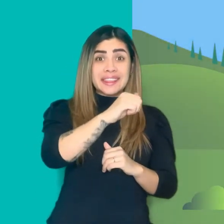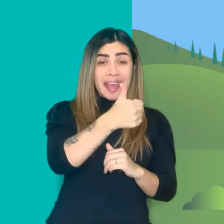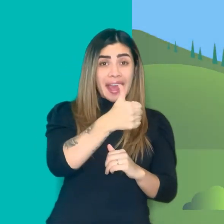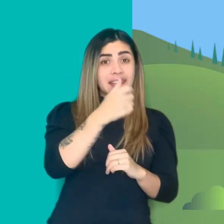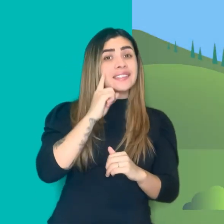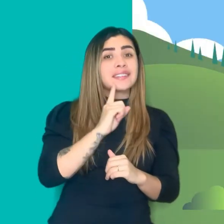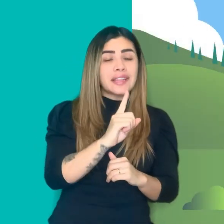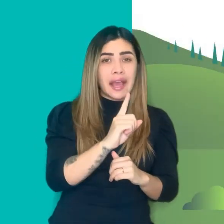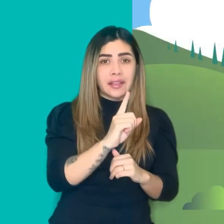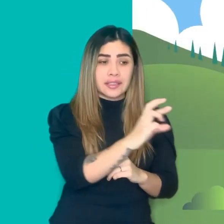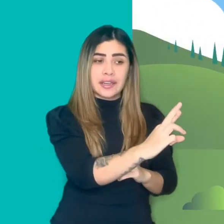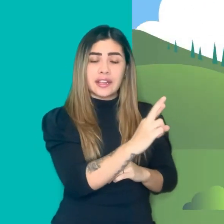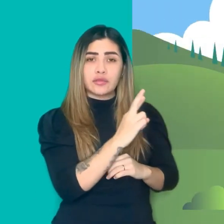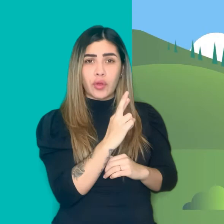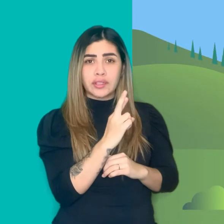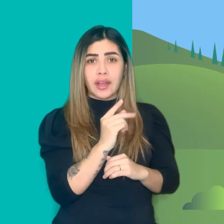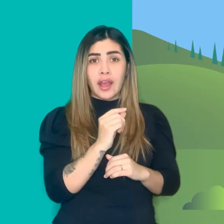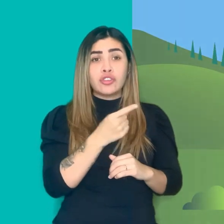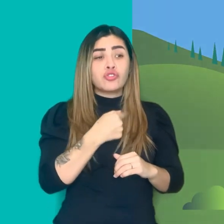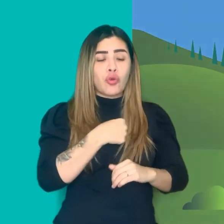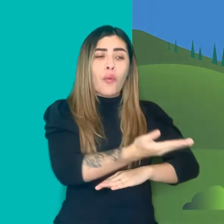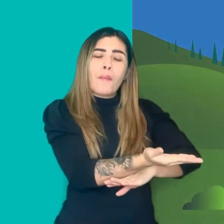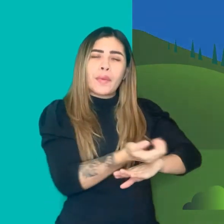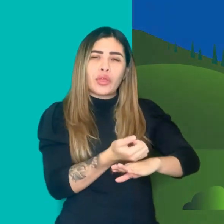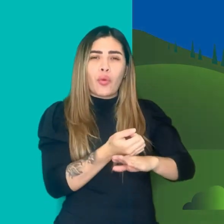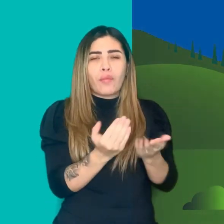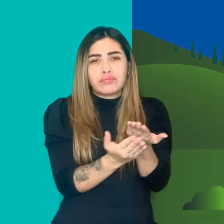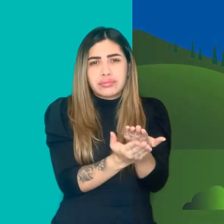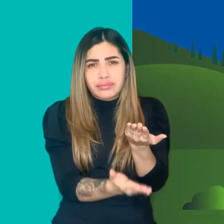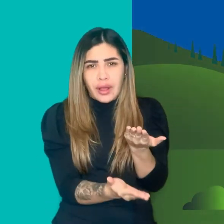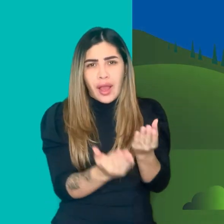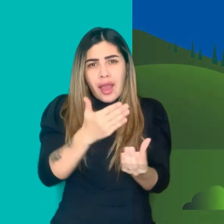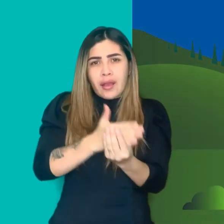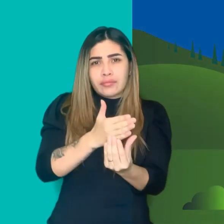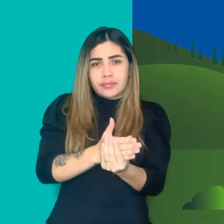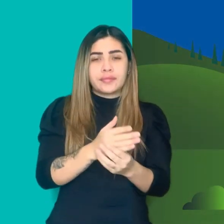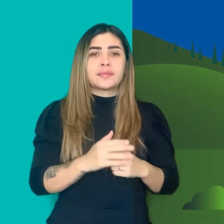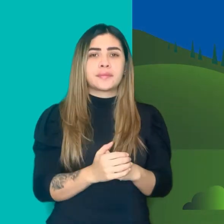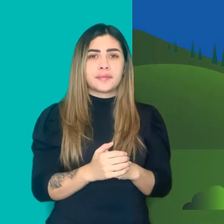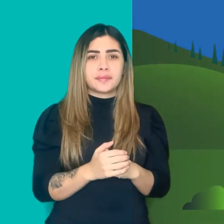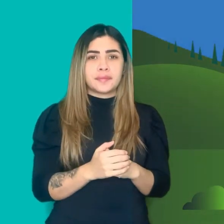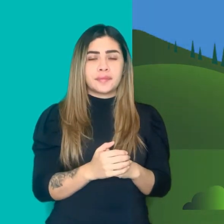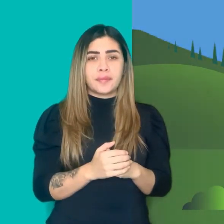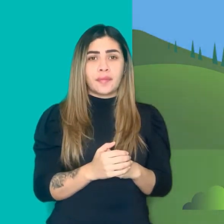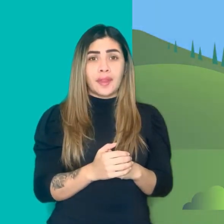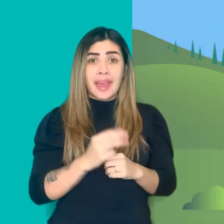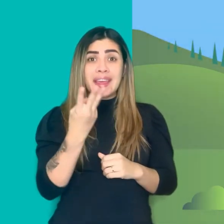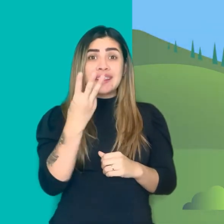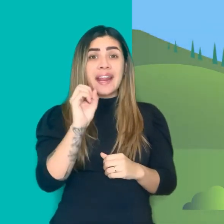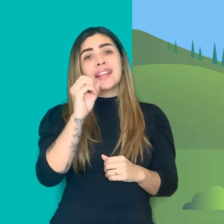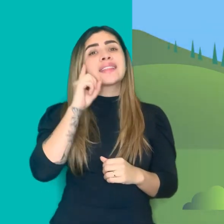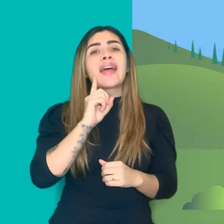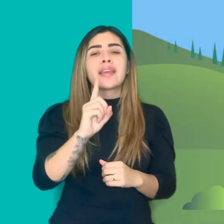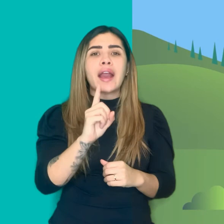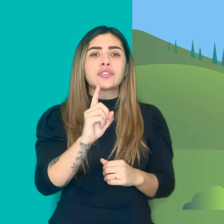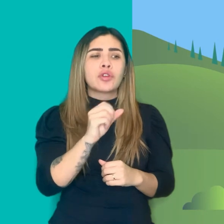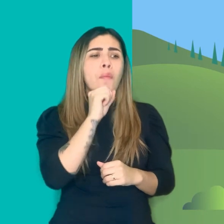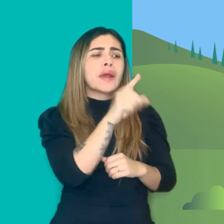siguientes a la presentación de la solicitud, de 10 días cuando solicitas documentos y de 30 días cuando elevas